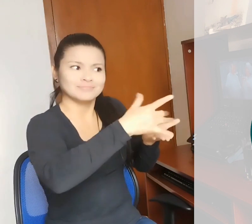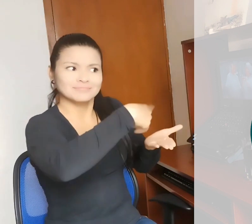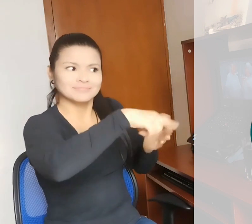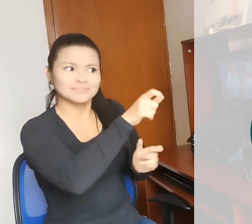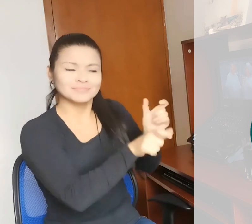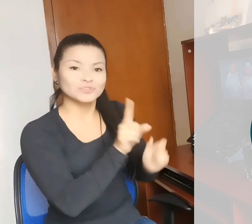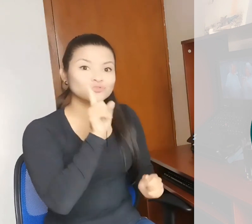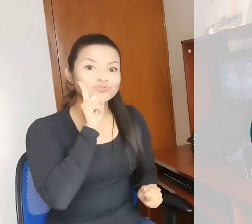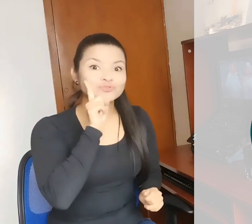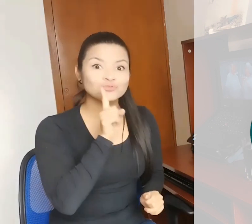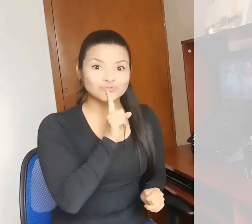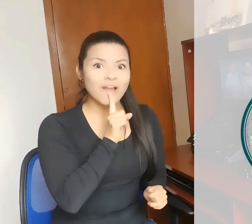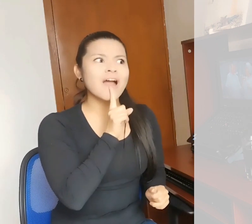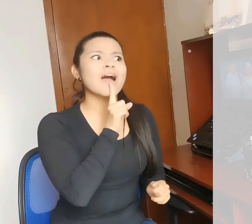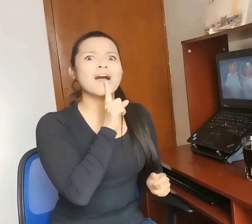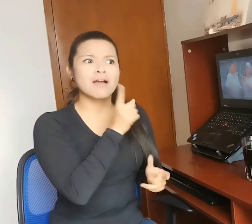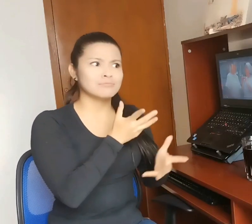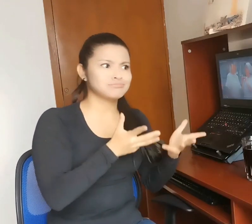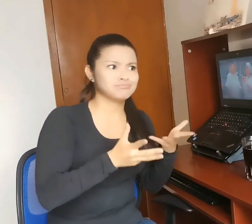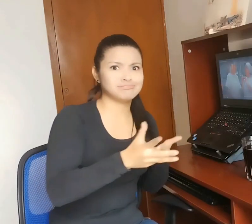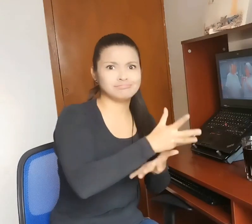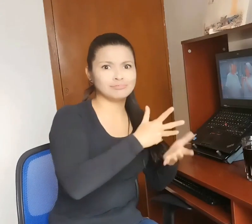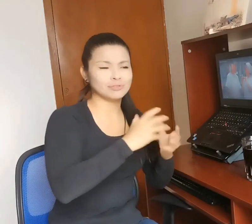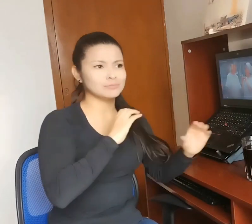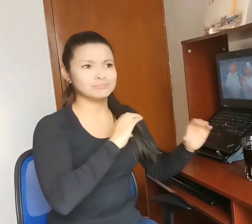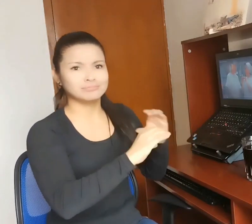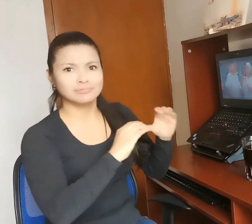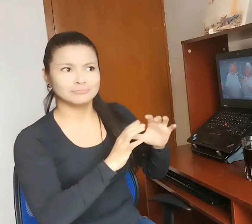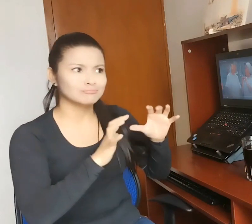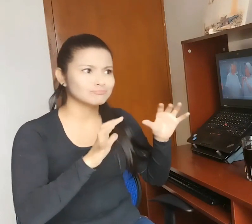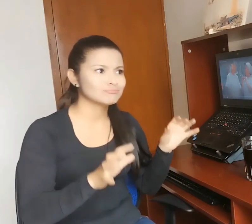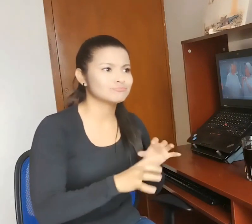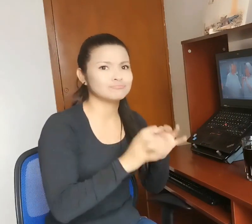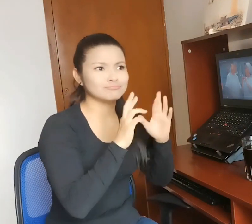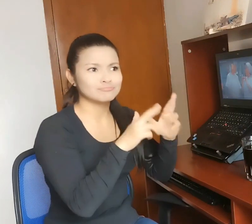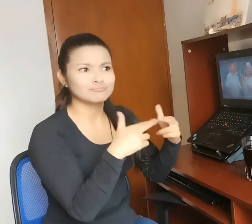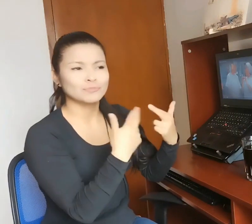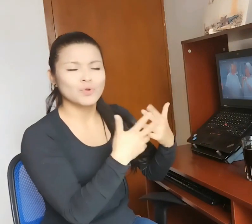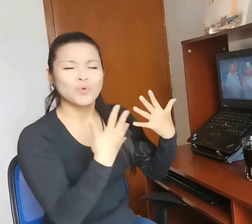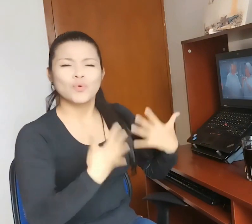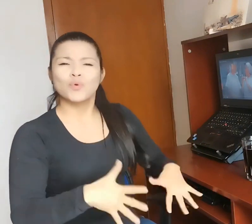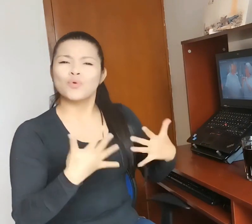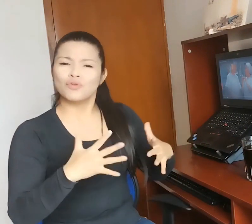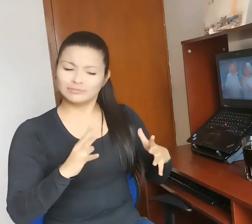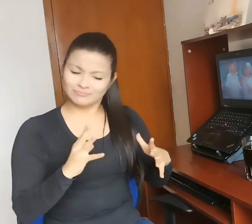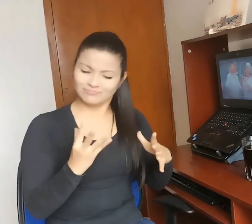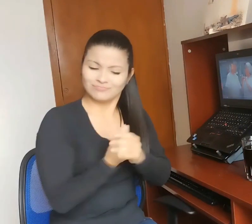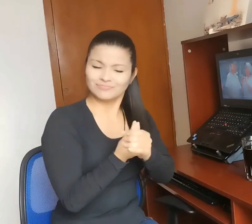para que sus colaboradores sordos estén incluidos en la empresa y reciban toda la